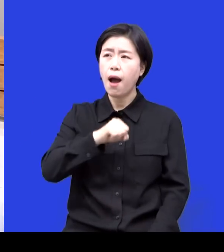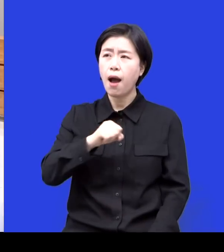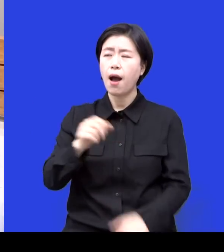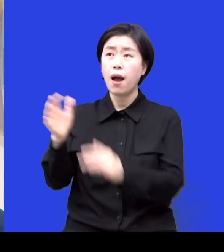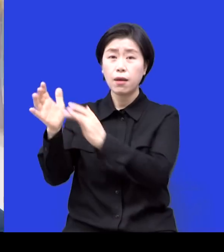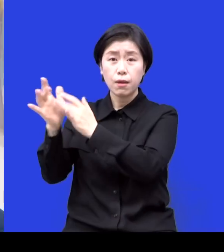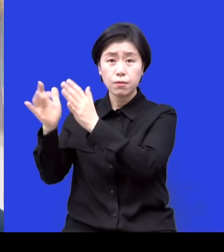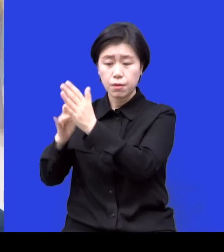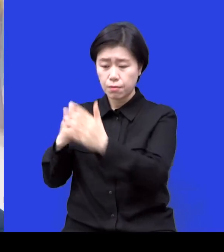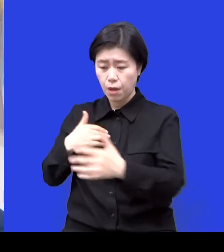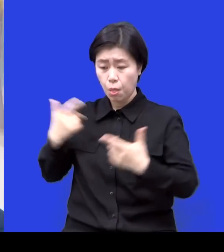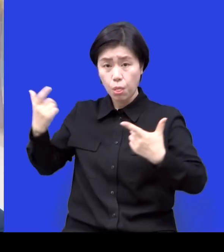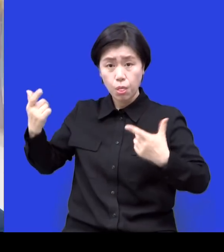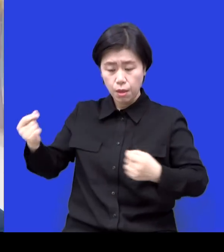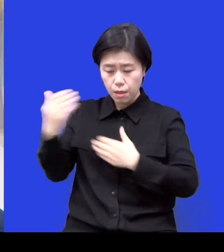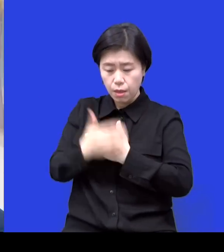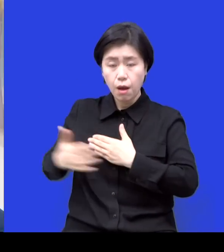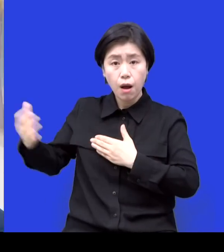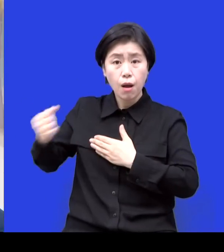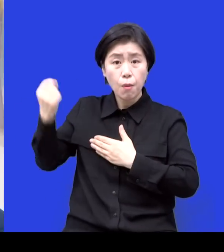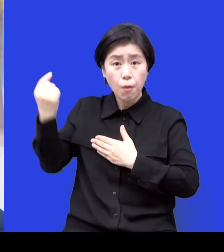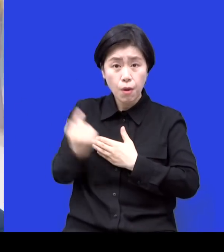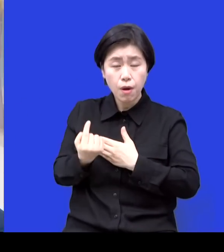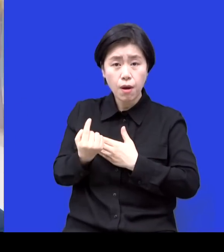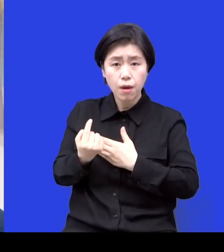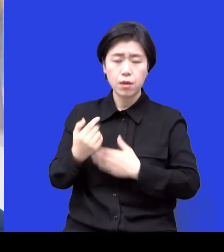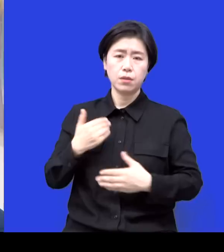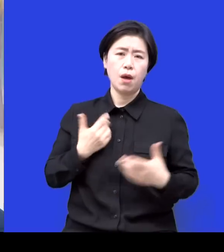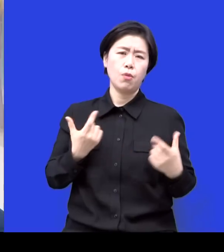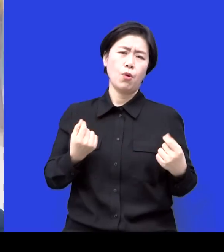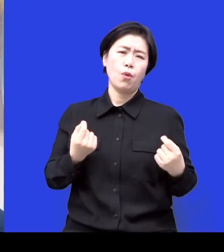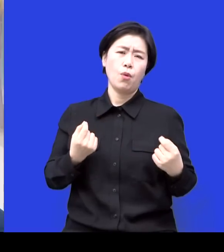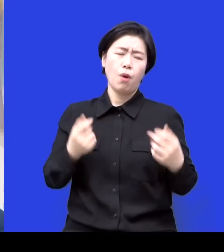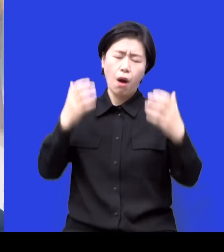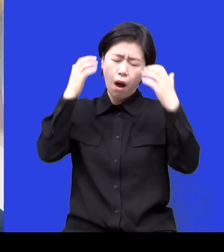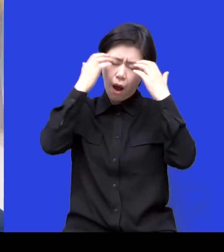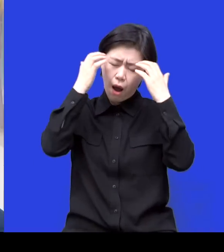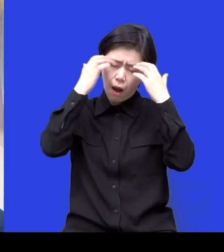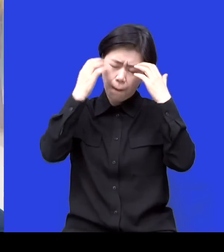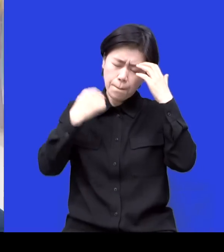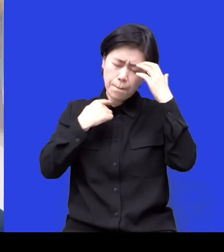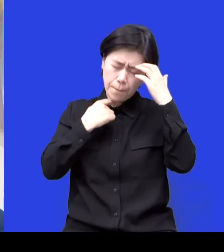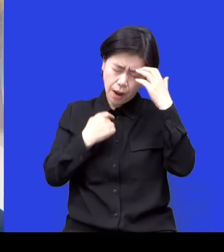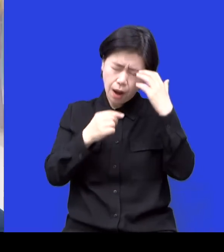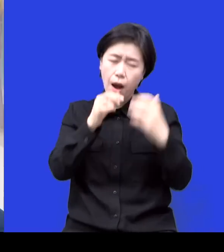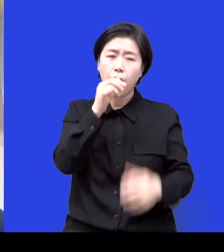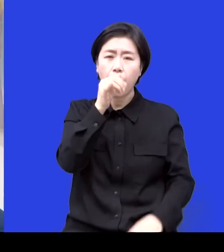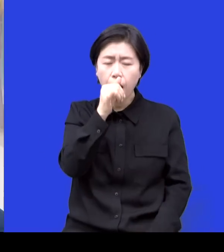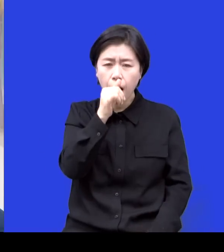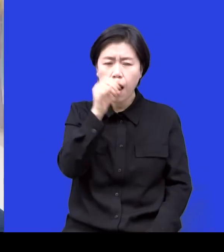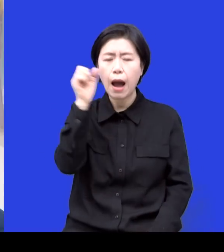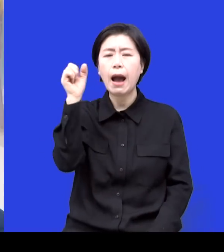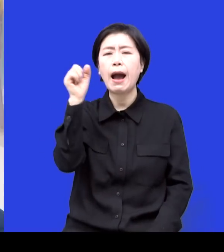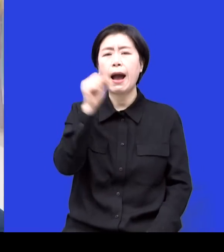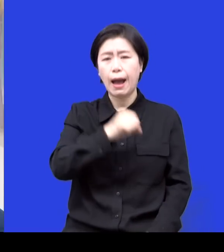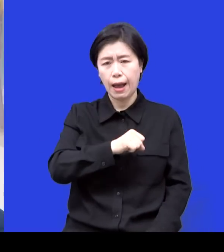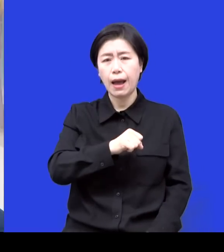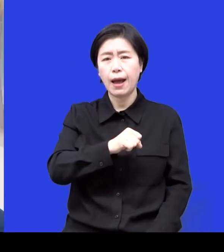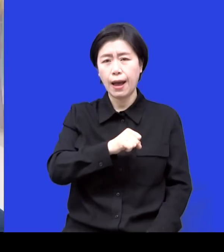겪는 신체적이고 정신적인 고통이나 이런 여러 가지들을 예수님도 우리랑 똑같이 겪었구나라는